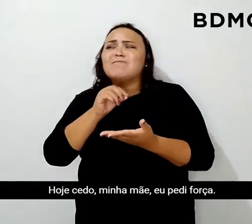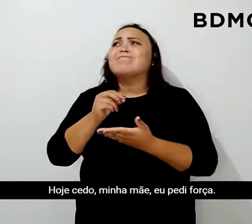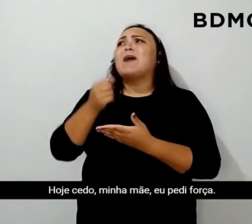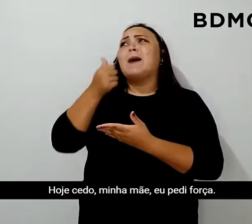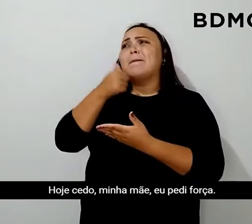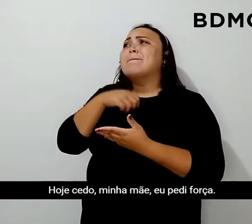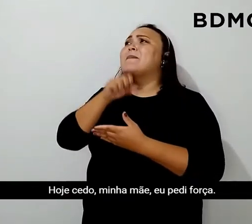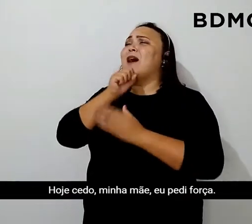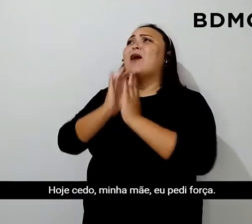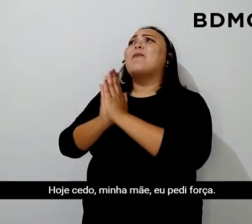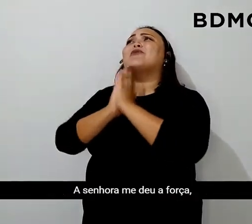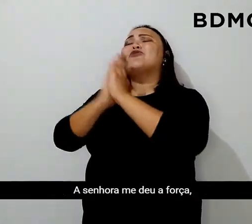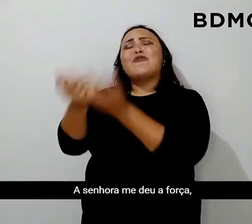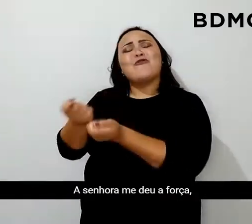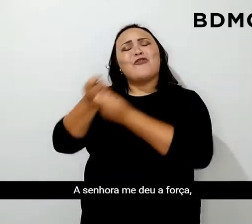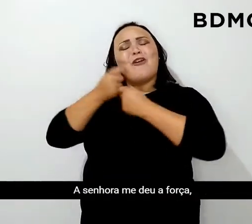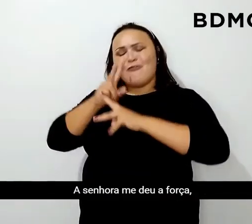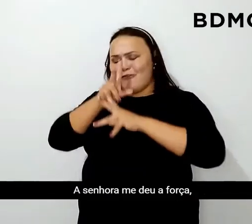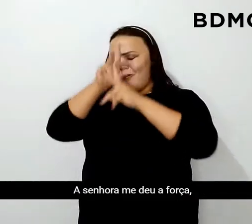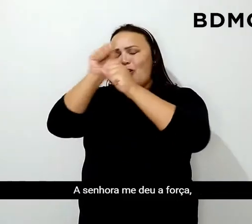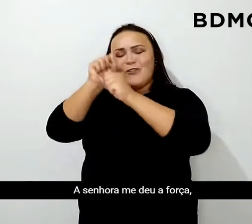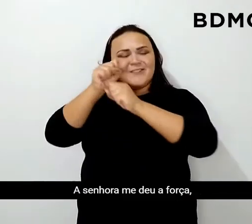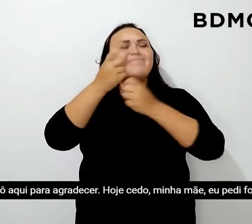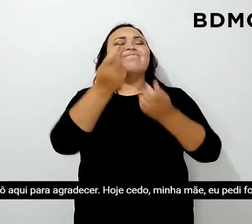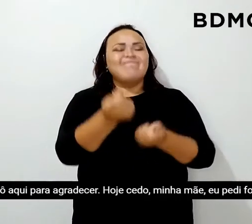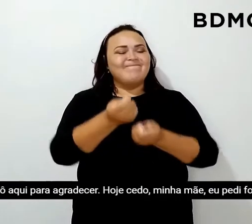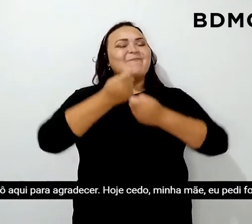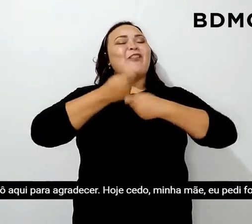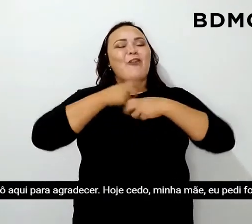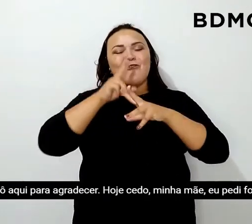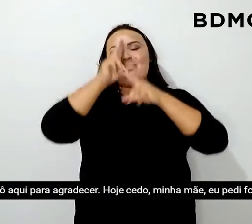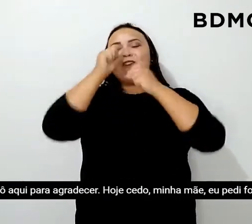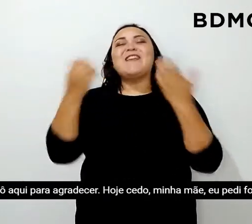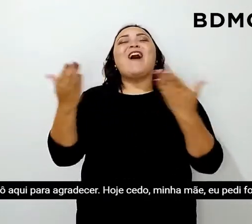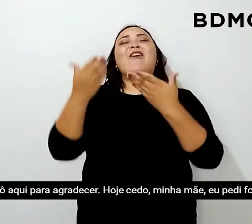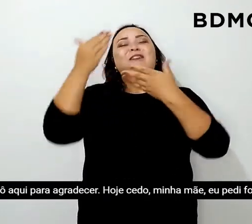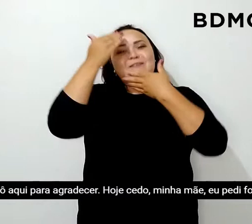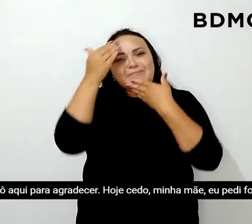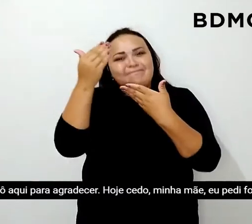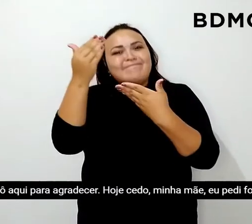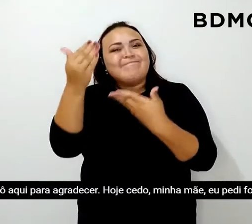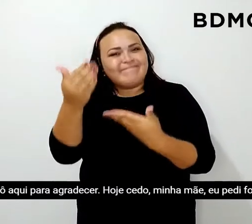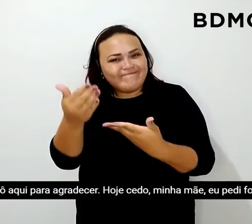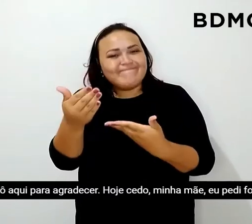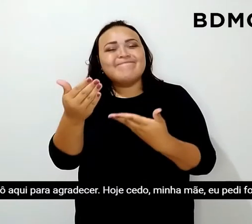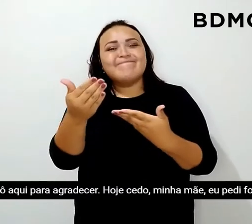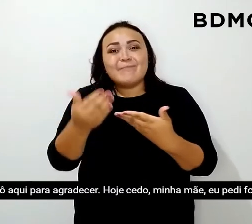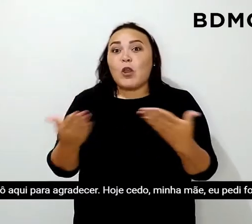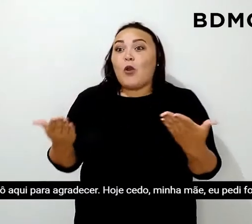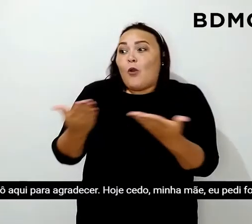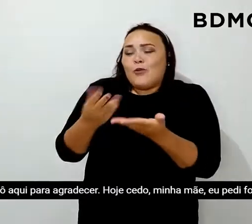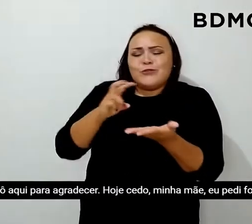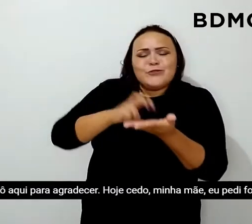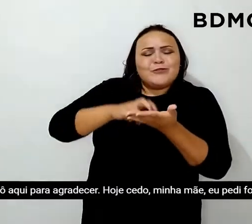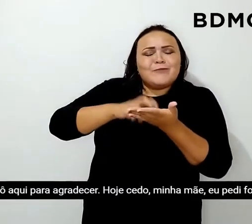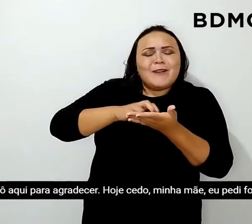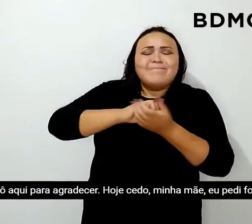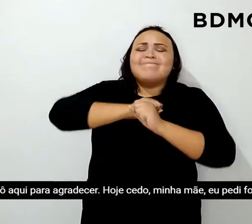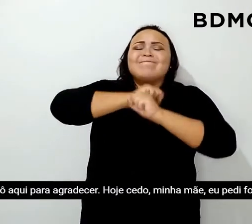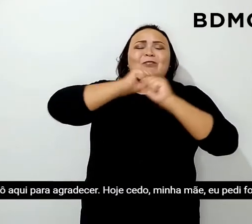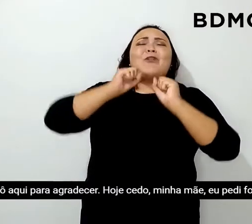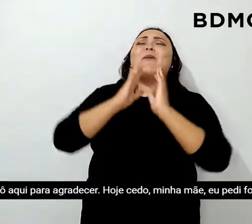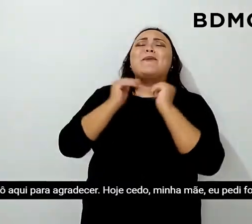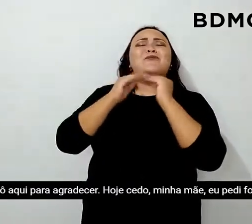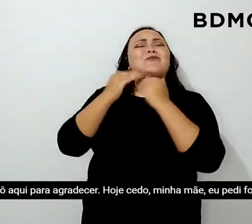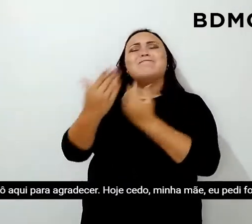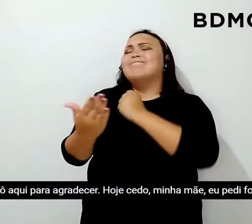mãe, eu pedi força. A Senhora me deu a força, tô aqui pra agradecer. Hoje cedo,